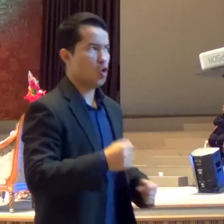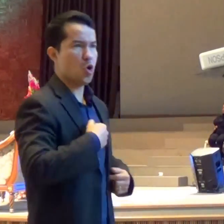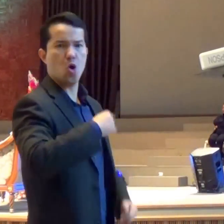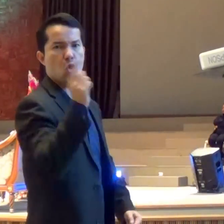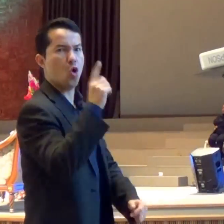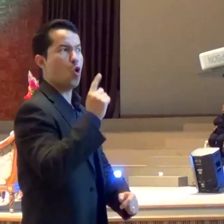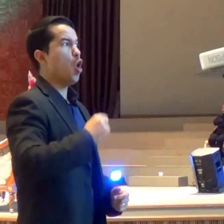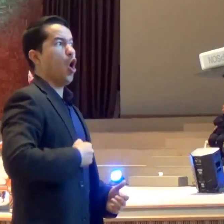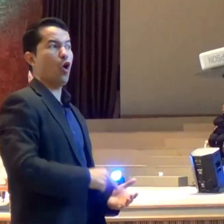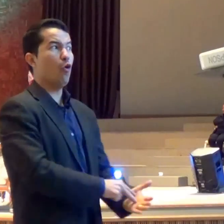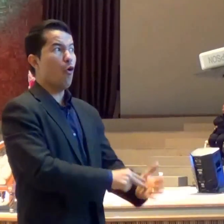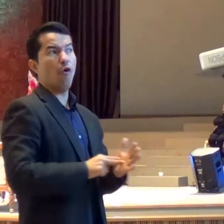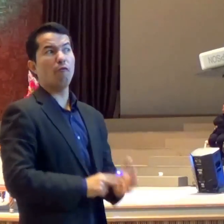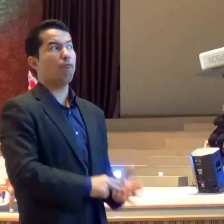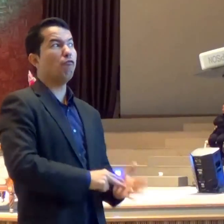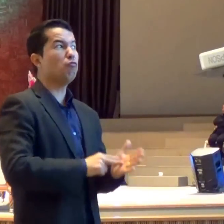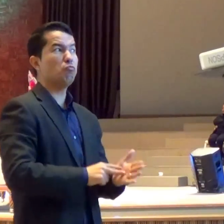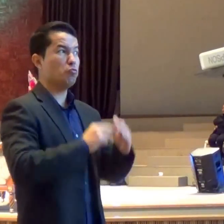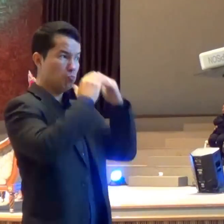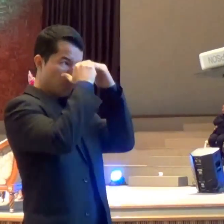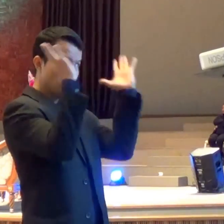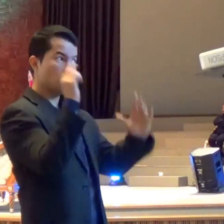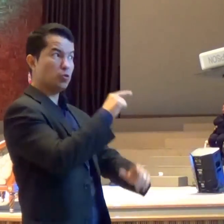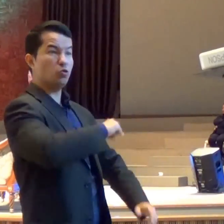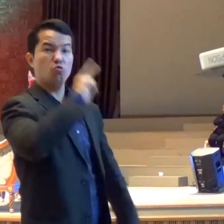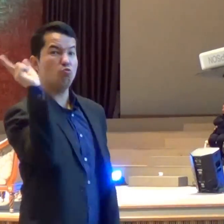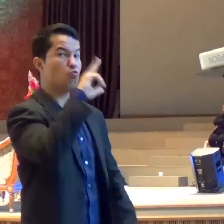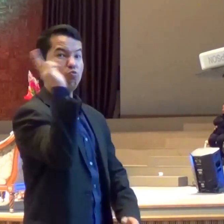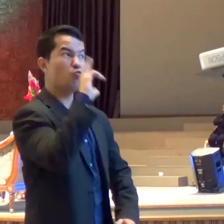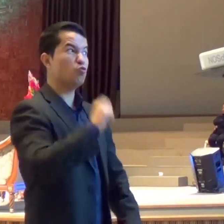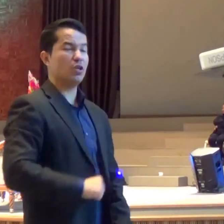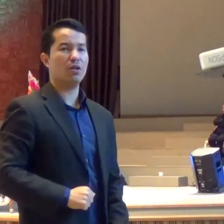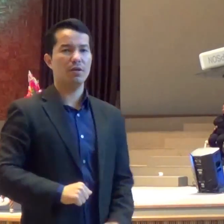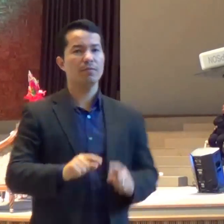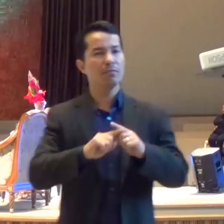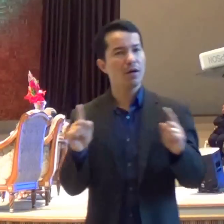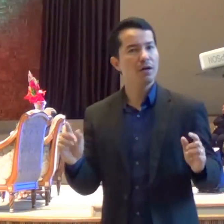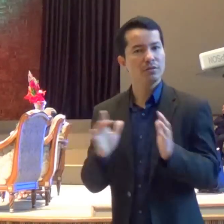antes Que o galo Cante Você vai me negar Três vezes